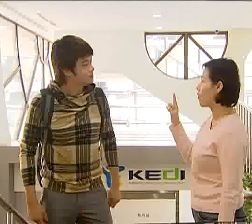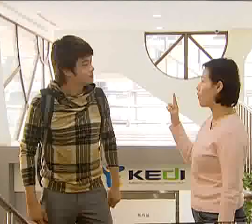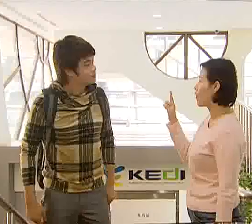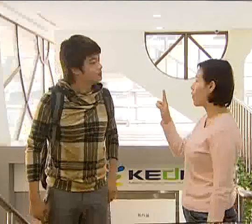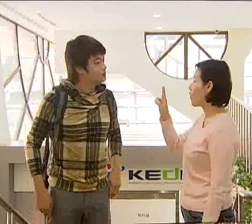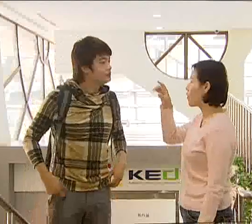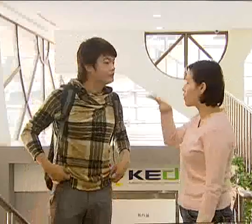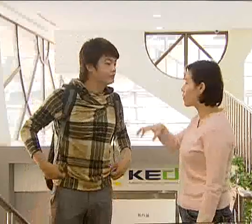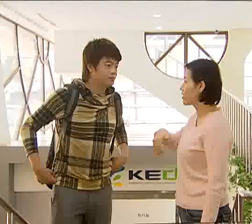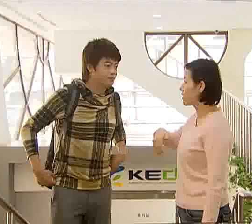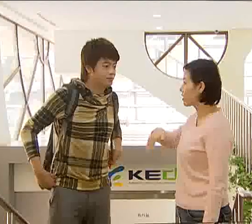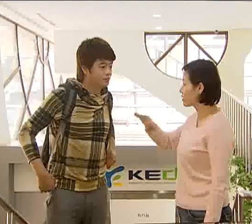어디에 갑니까?